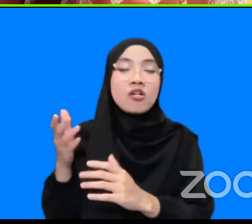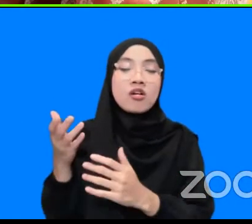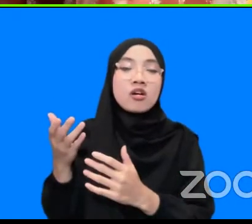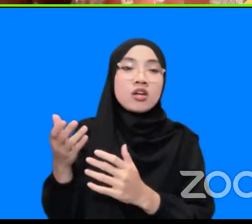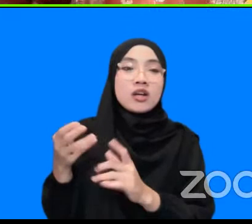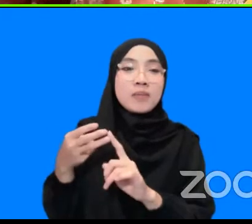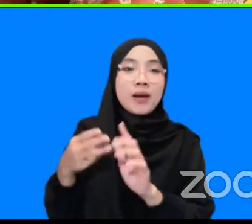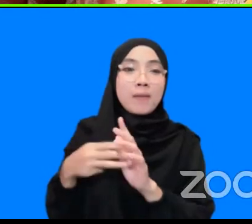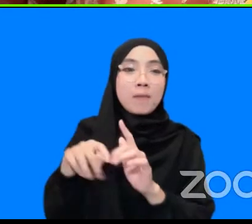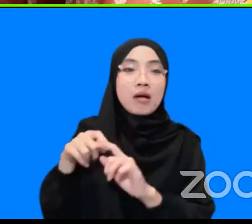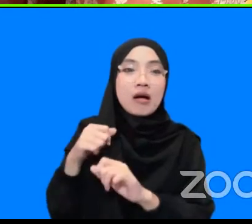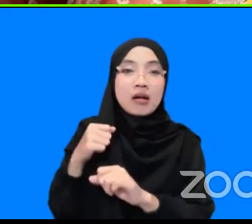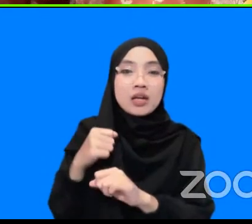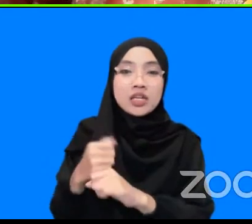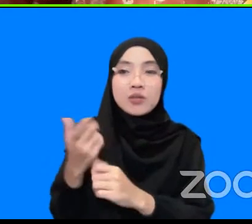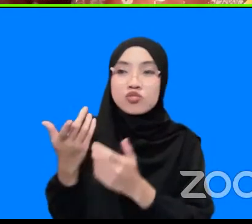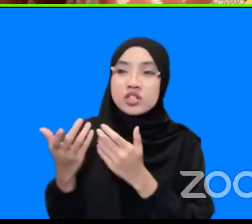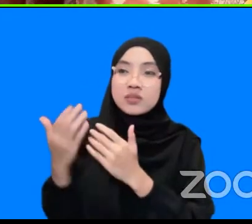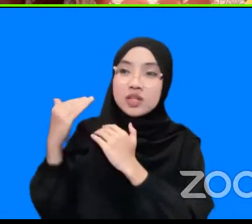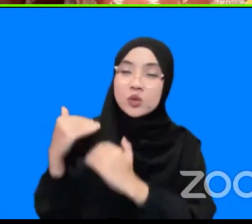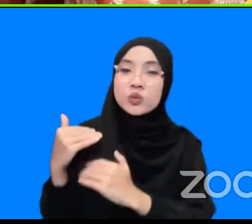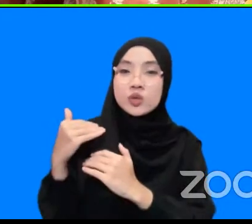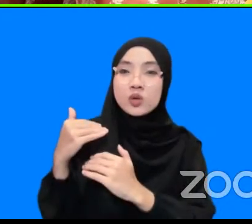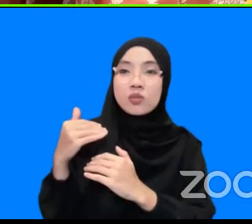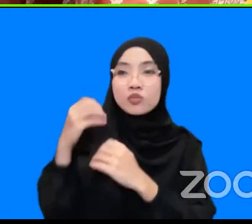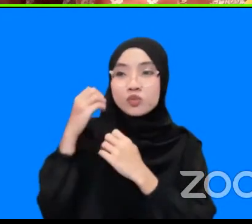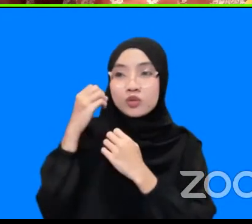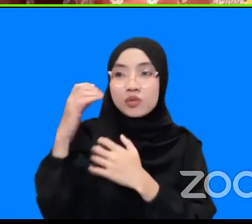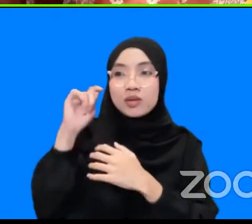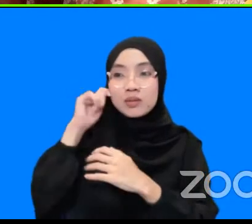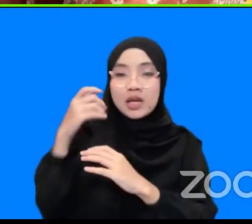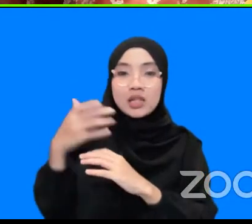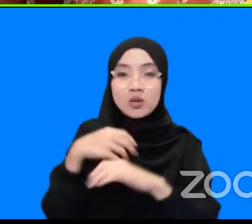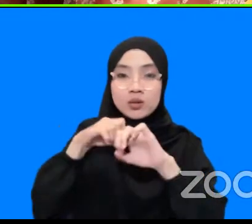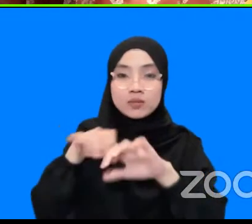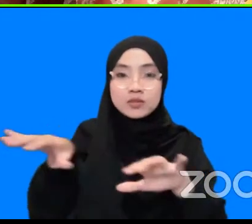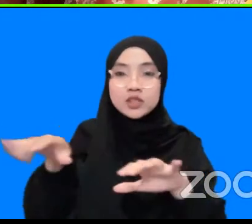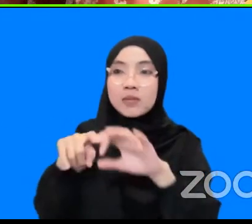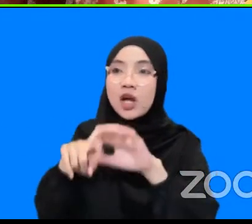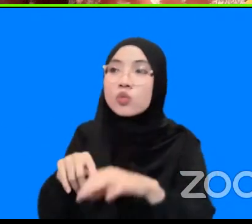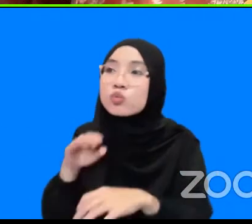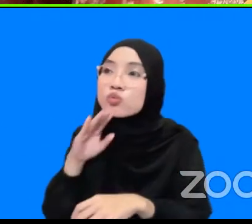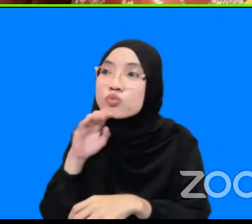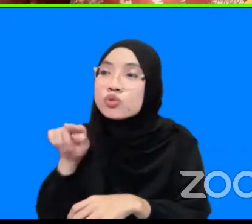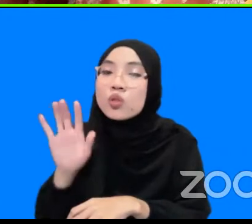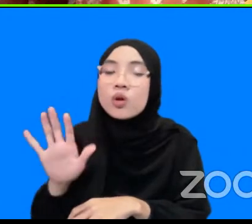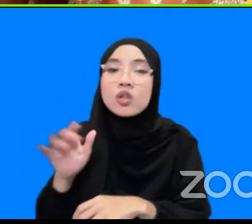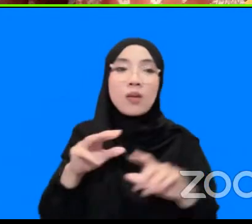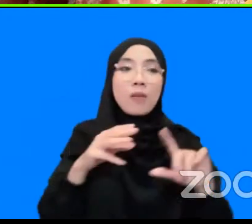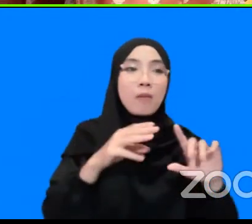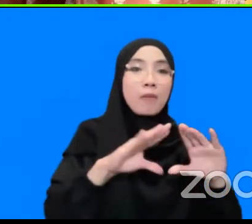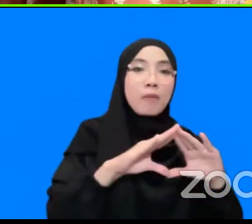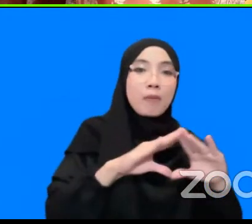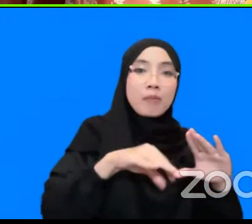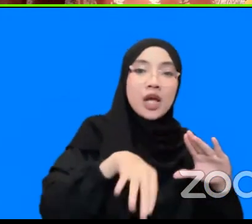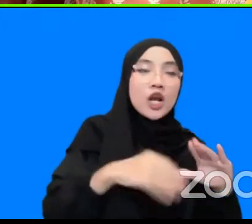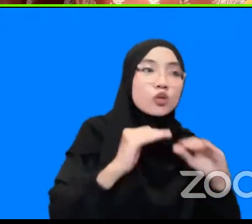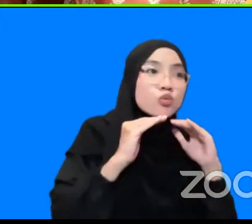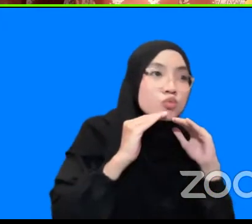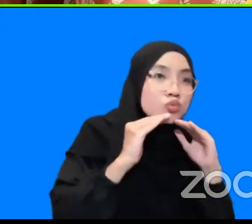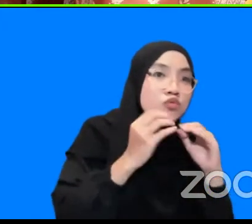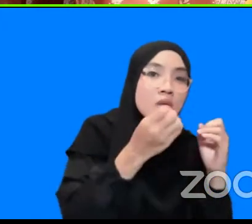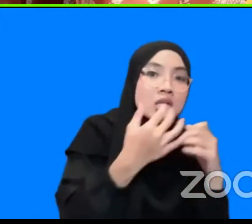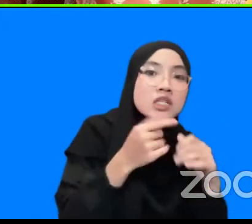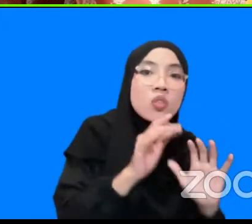ini bertanggung jawab dalam mengeluarkan peringatan ini kita juga tidak bisa bergantung kepada BBBD juga gitu kan dan tadi yang